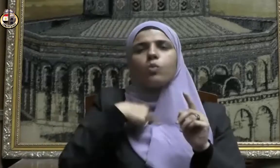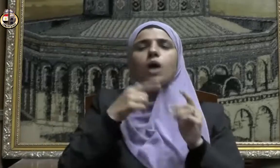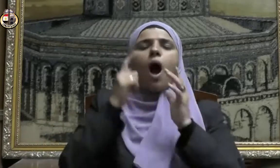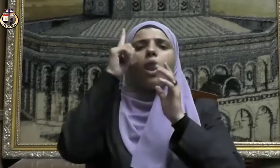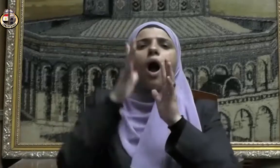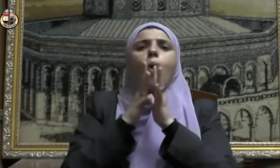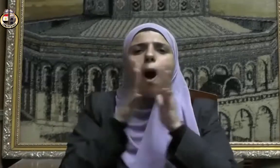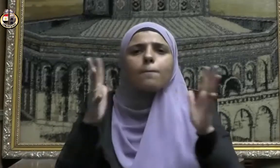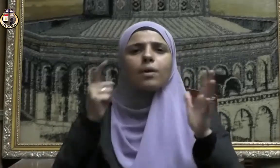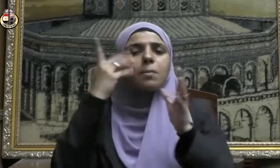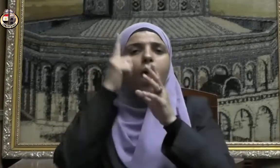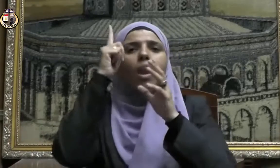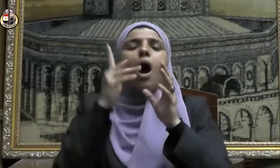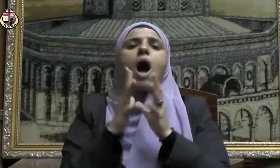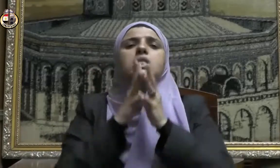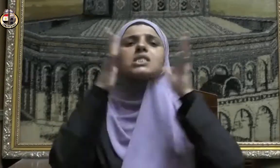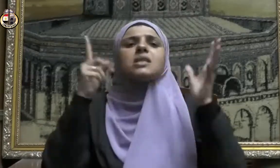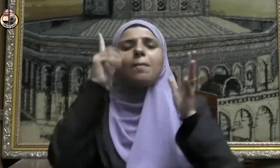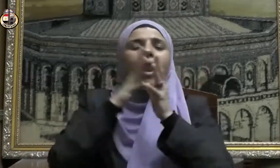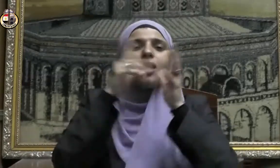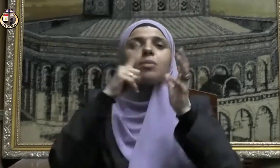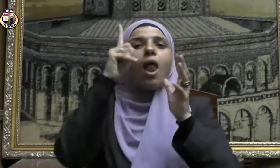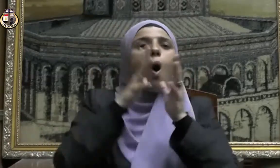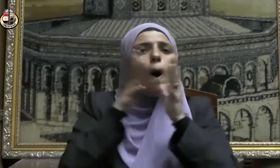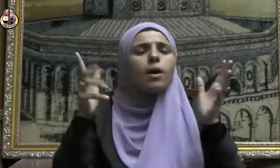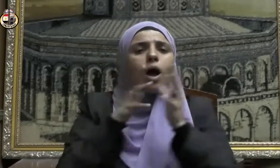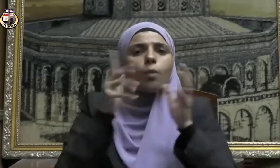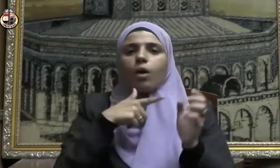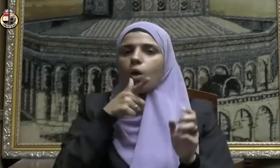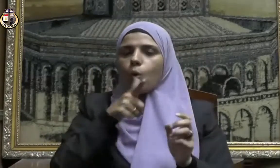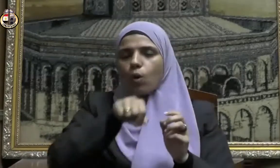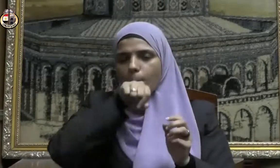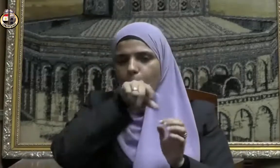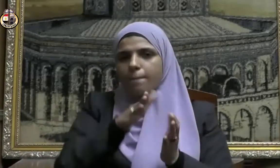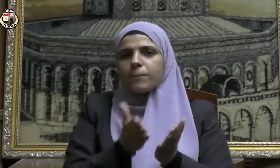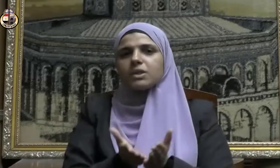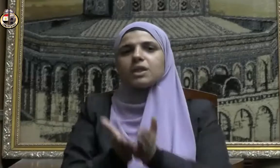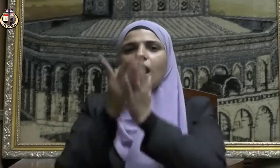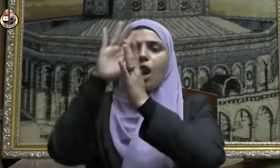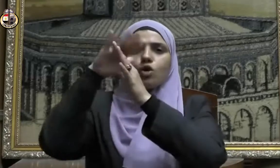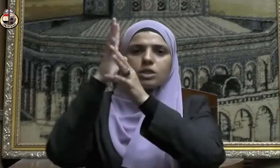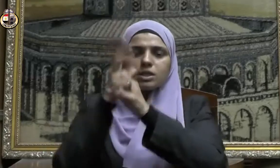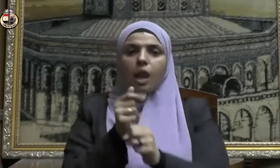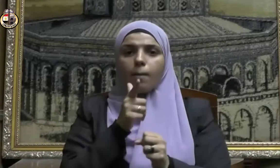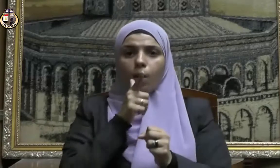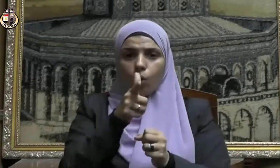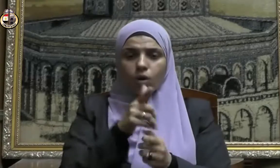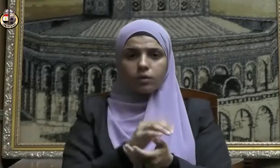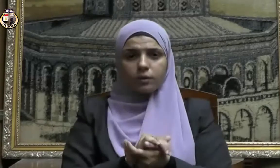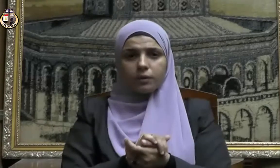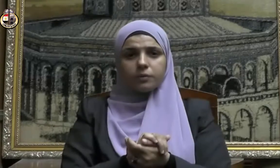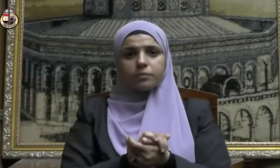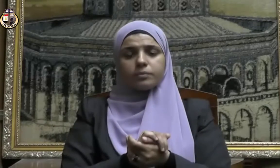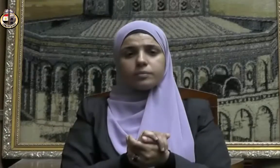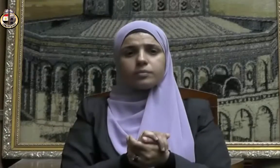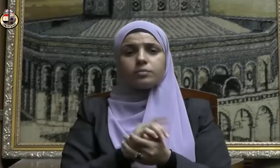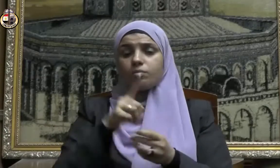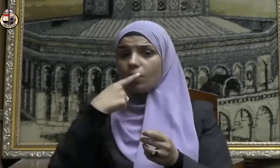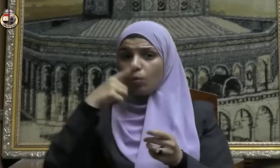بتعظيم الله عز وجل يقول نبينا صلى الله عليه وسلم ألا